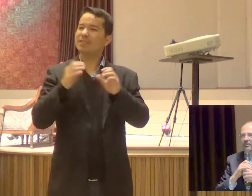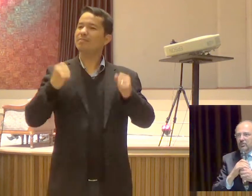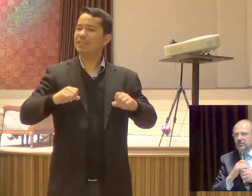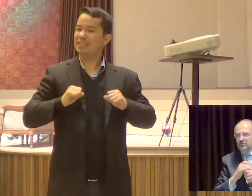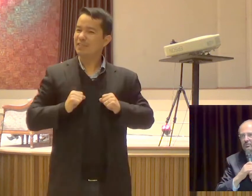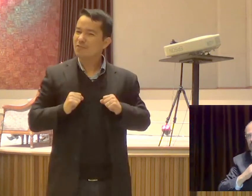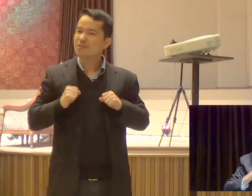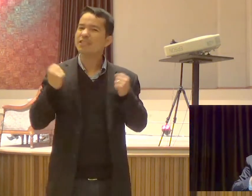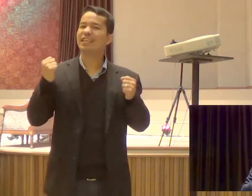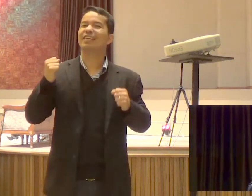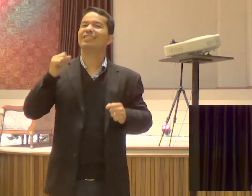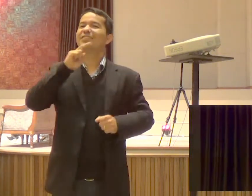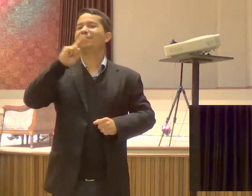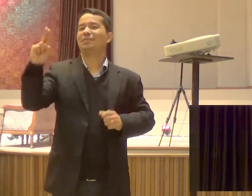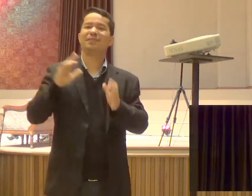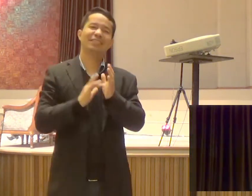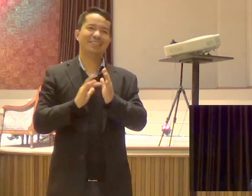Senhor Jesus Você quer orar Comigo?